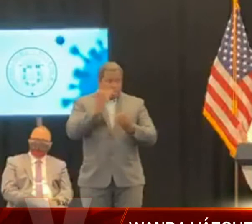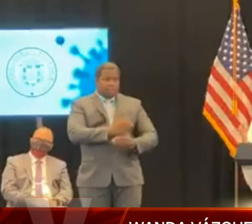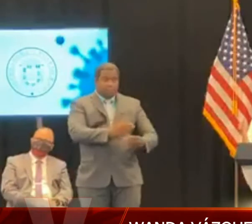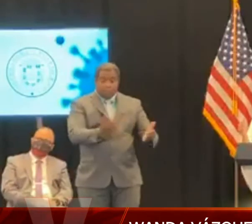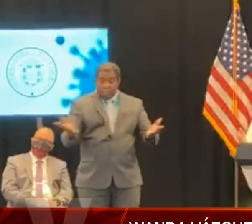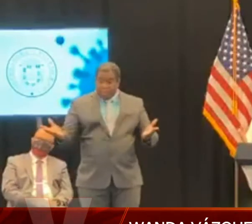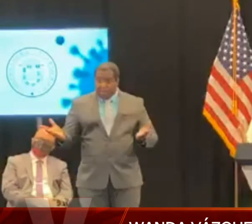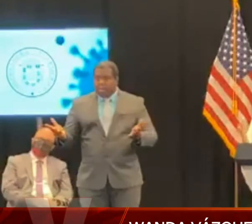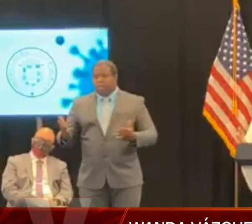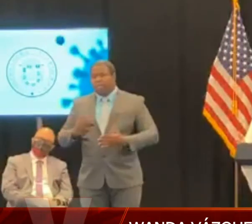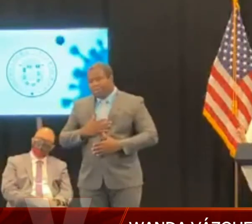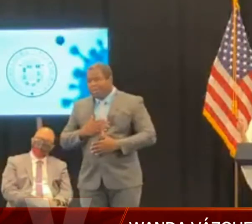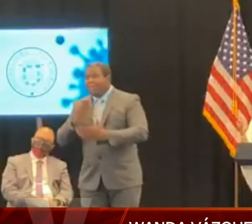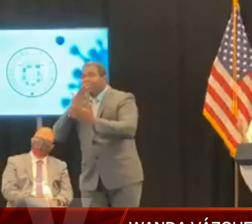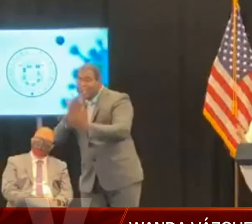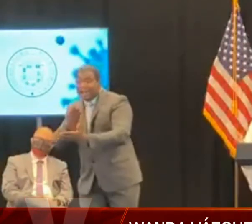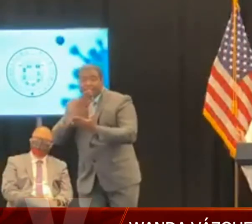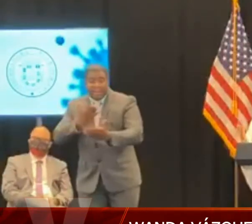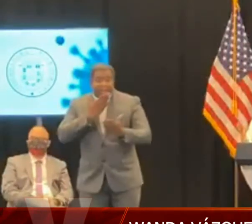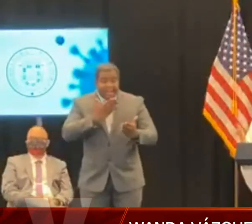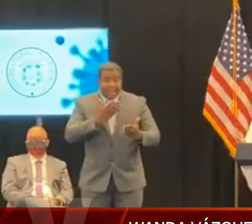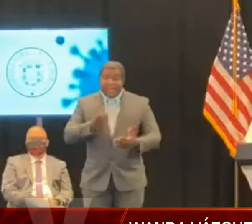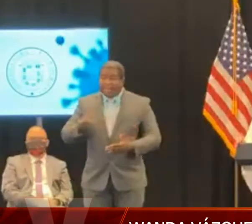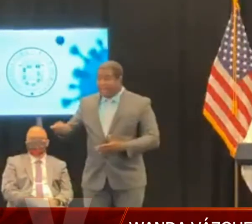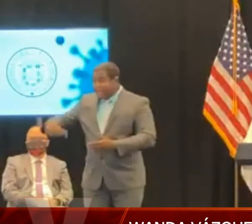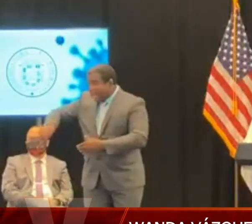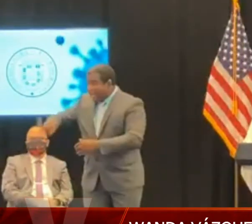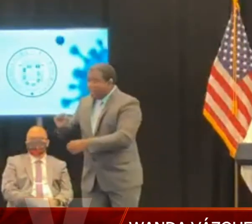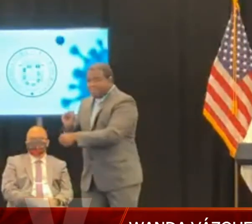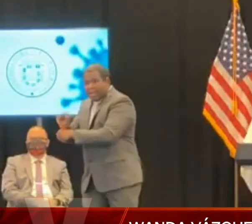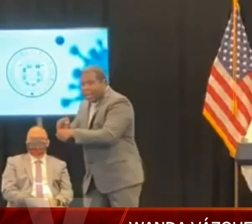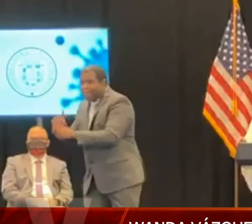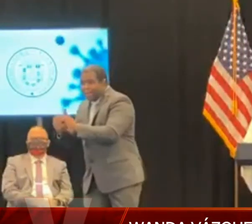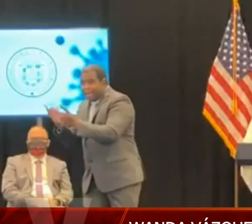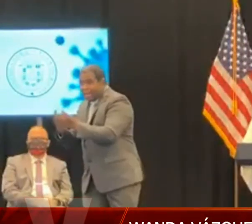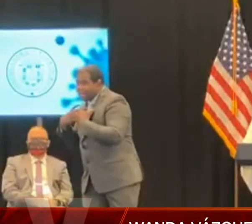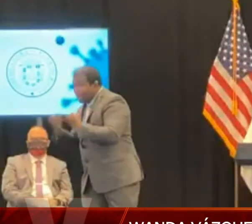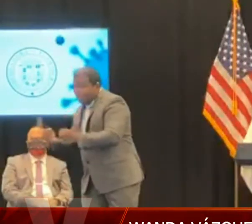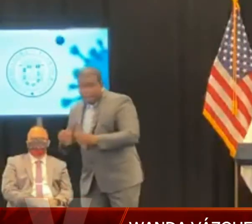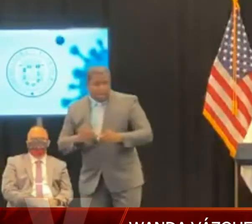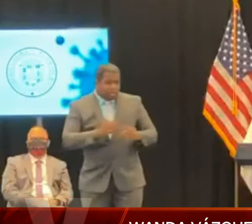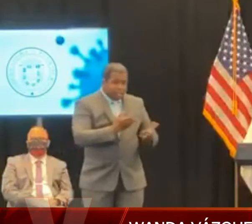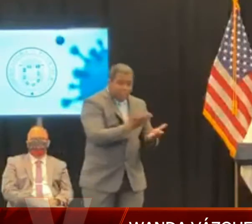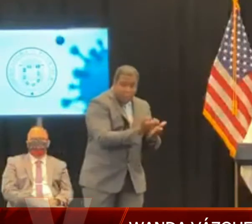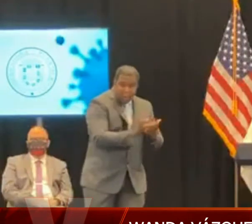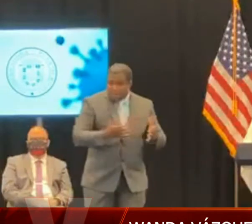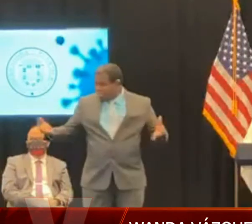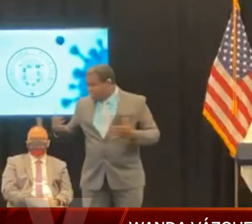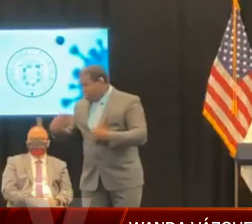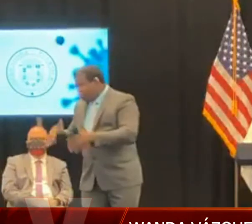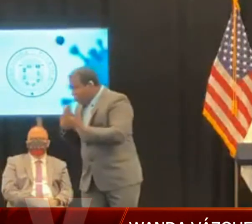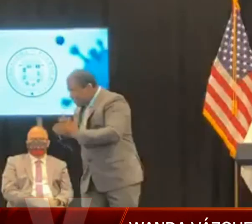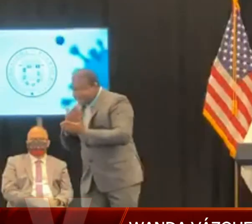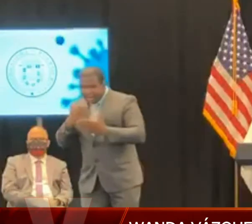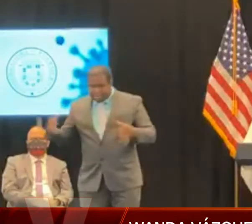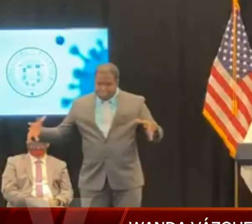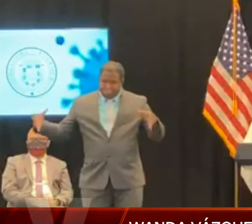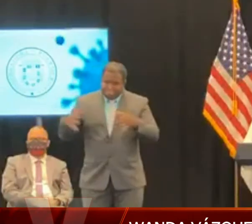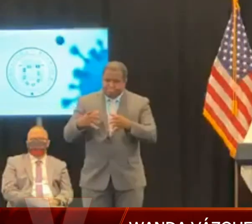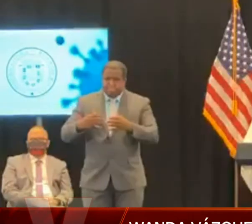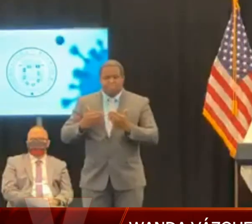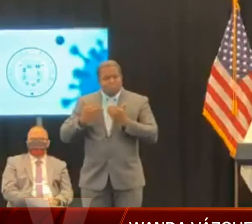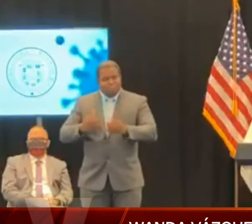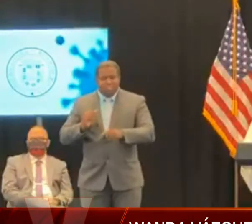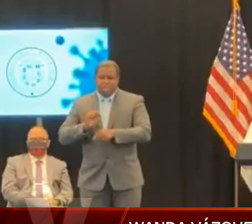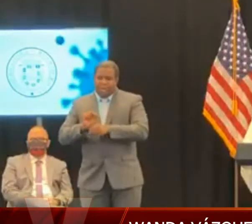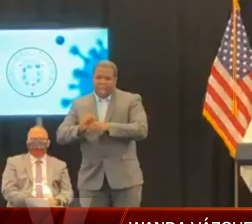todos esos excelentes académicos e investigadores médicos que dieron un paso al frente de manera desinteresada por esta isla